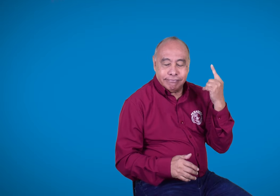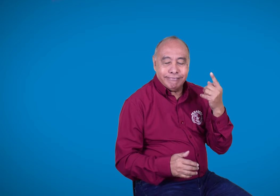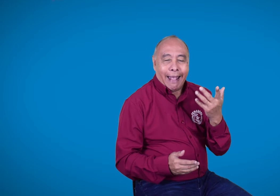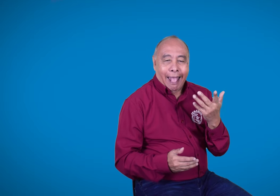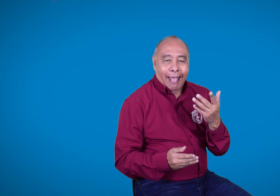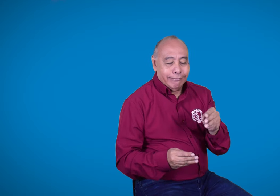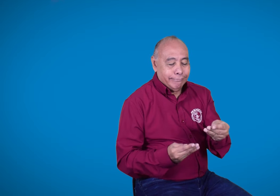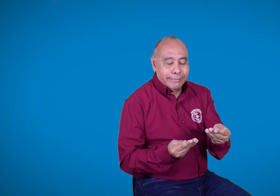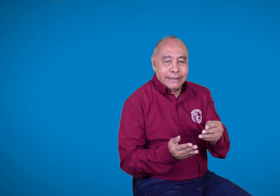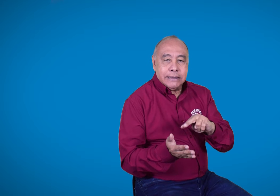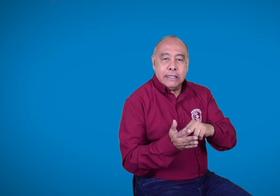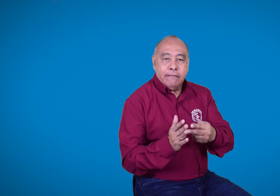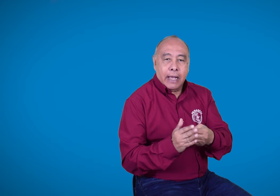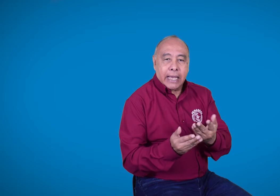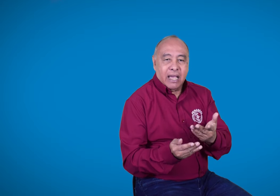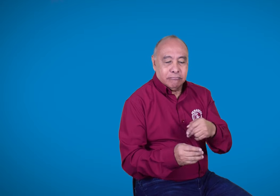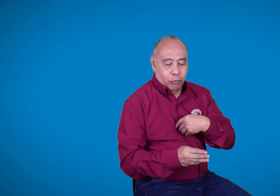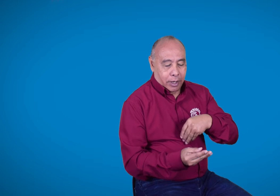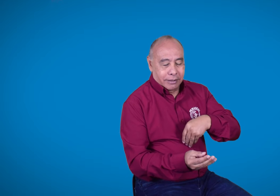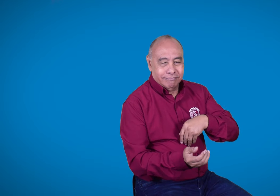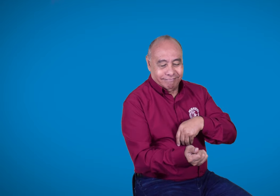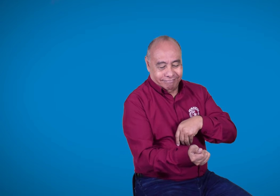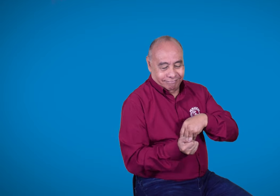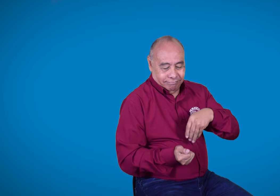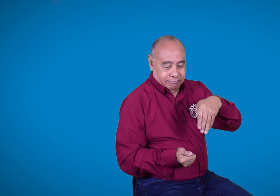Esto quiere decir que este proyecto quedó sin vía.